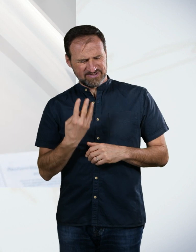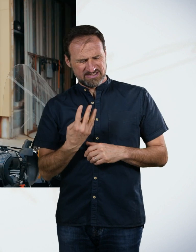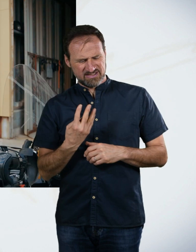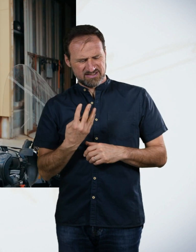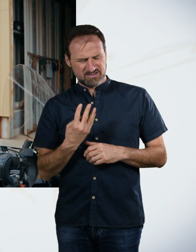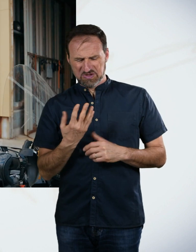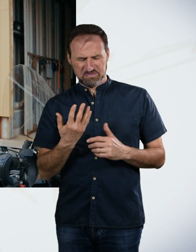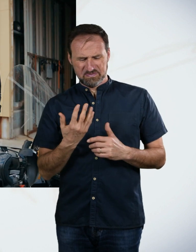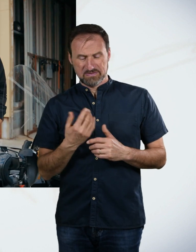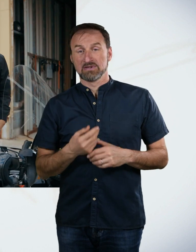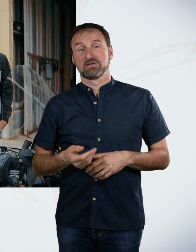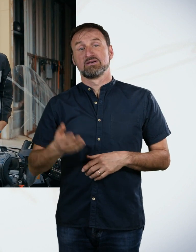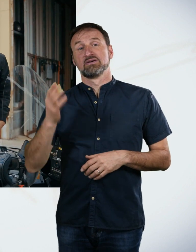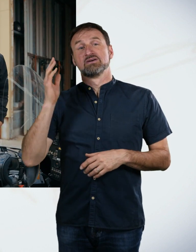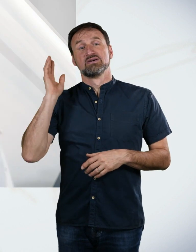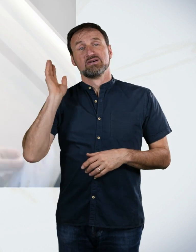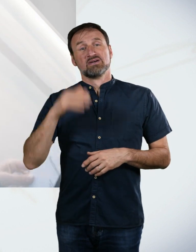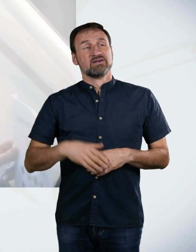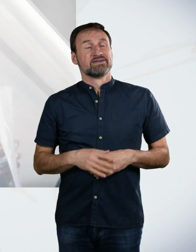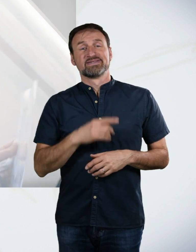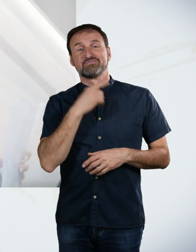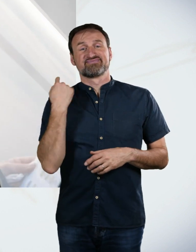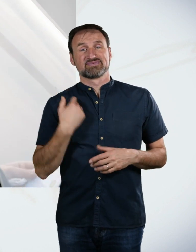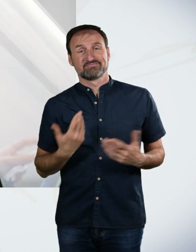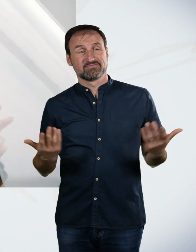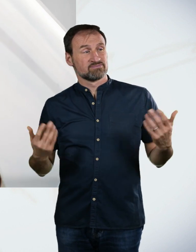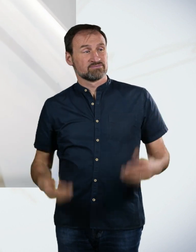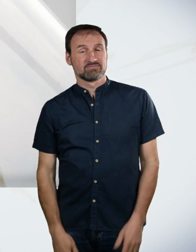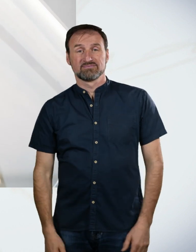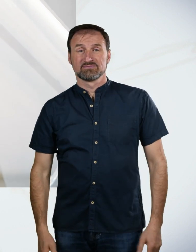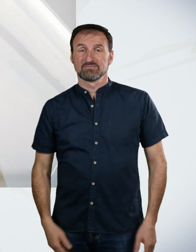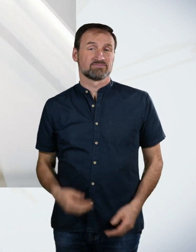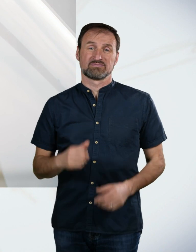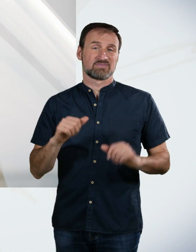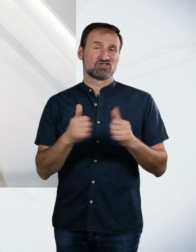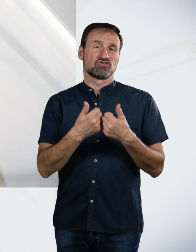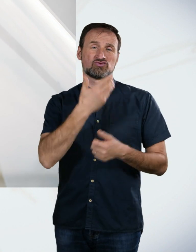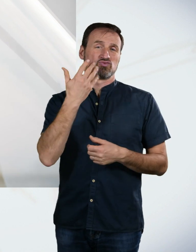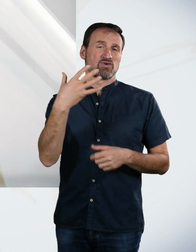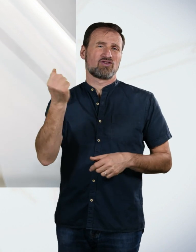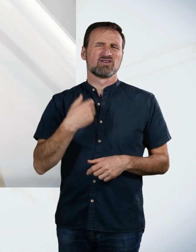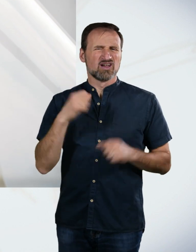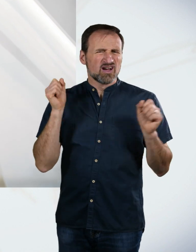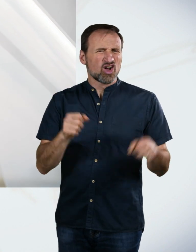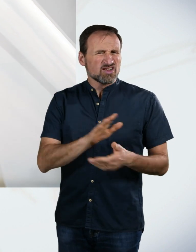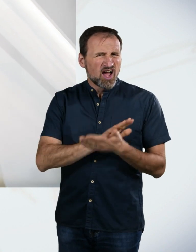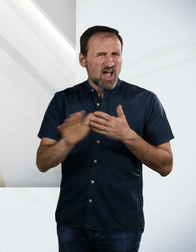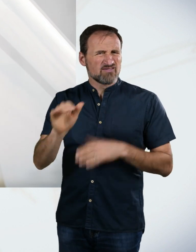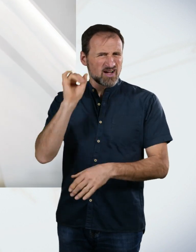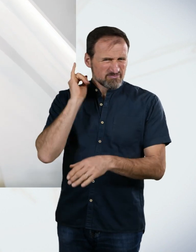Das Ganze war mal wieder für den Arsch. Ich habe die Challenge nicht gewonnen. Hätte ich mir auch einfach mal ein bisschen Aussicht angucken können, anstatt das zu machen. Wenn mich